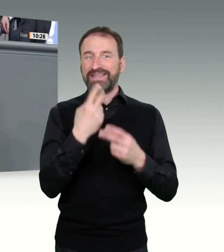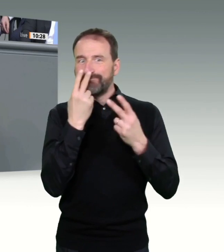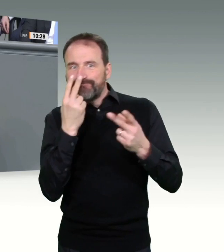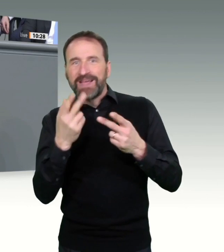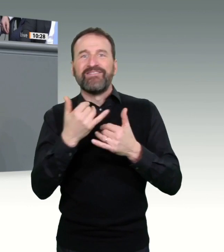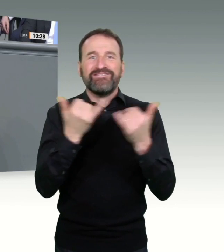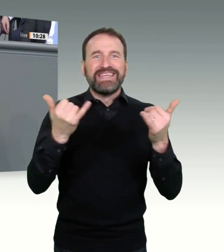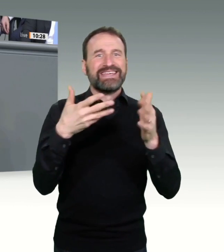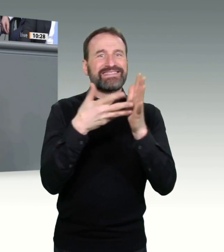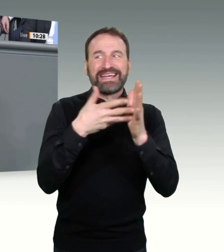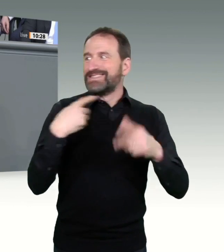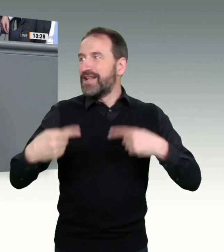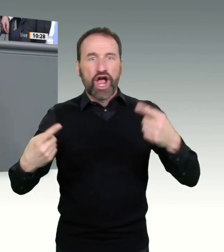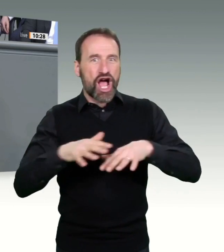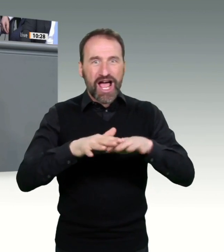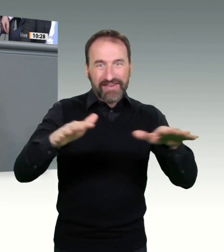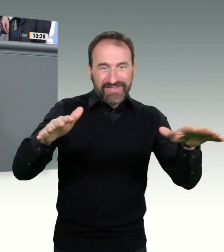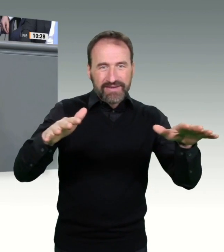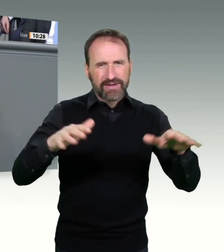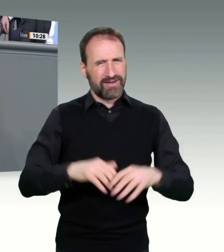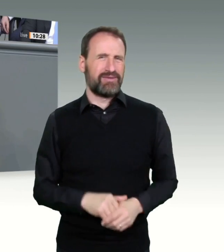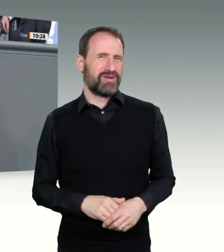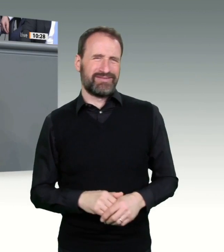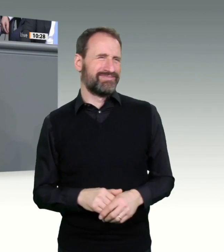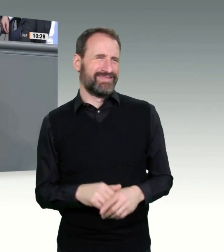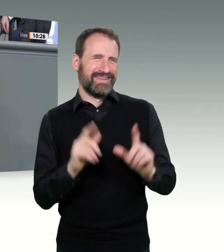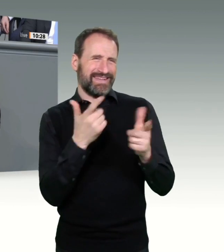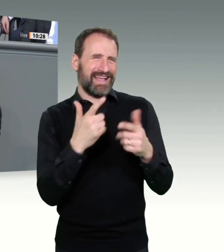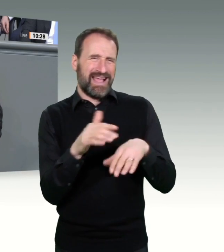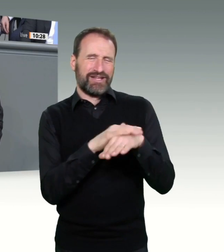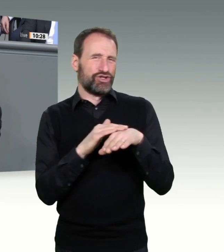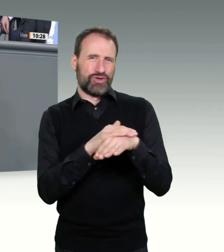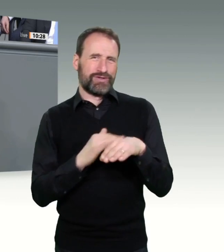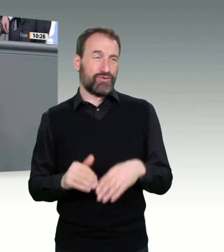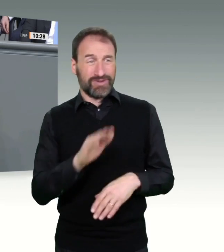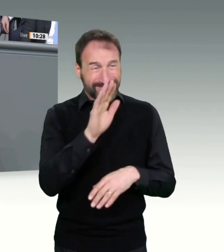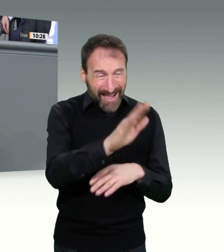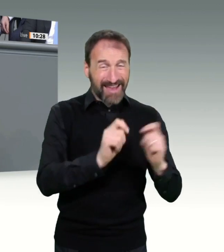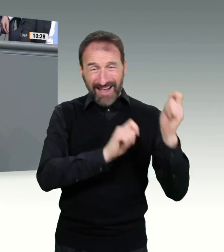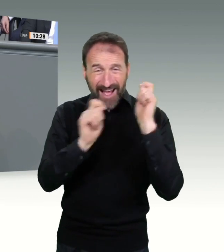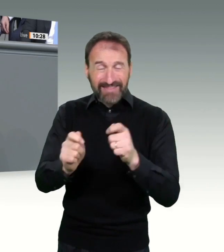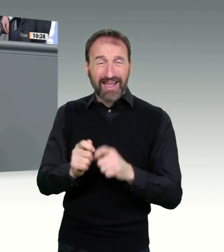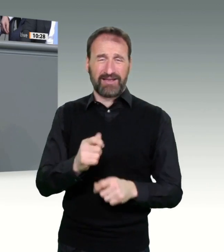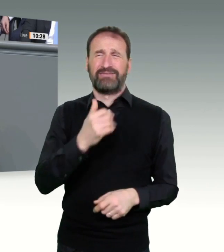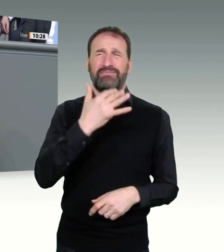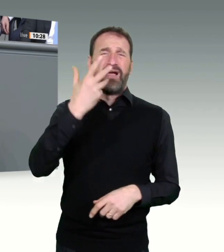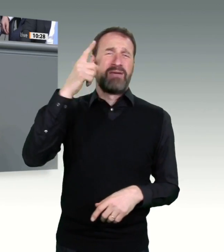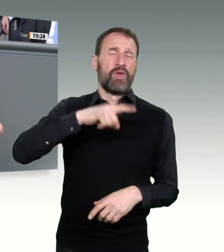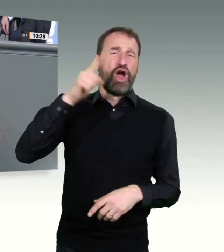Monate später sind als der Beschluss, den die GMK gefasst hat, und dass sich inzwischen die